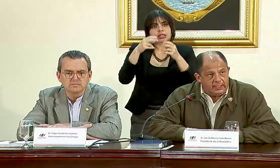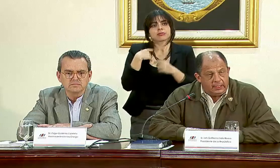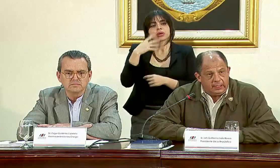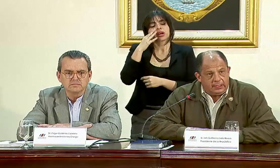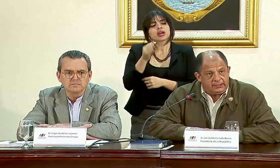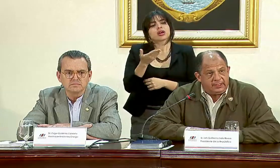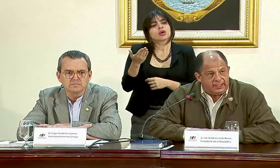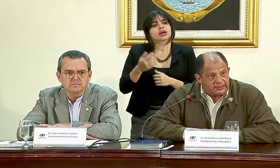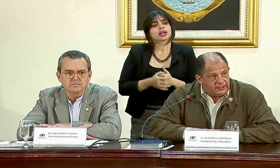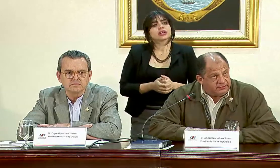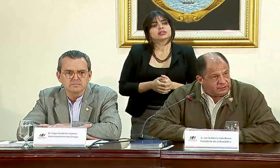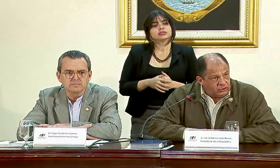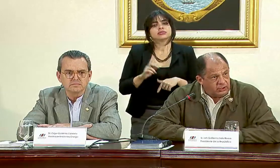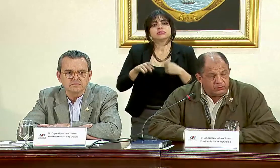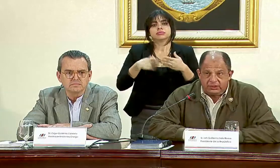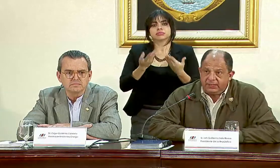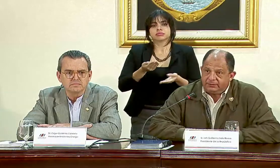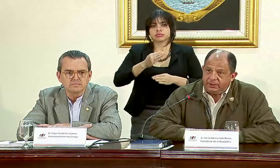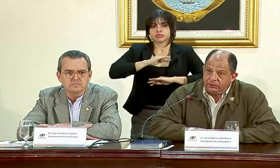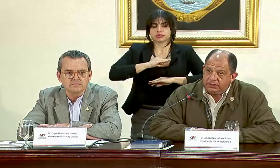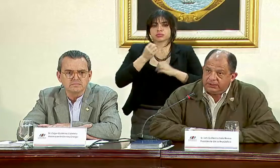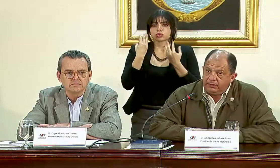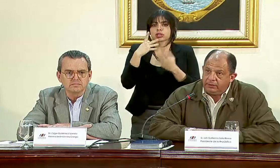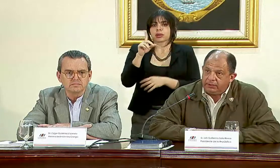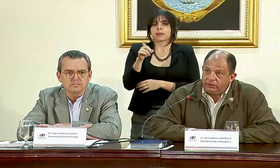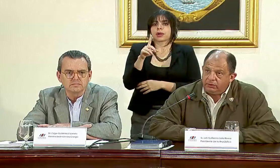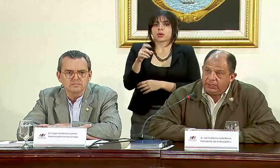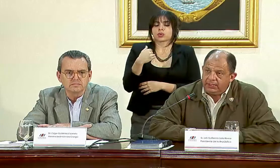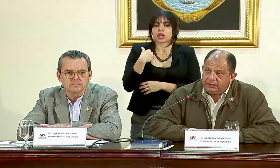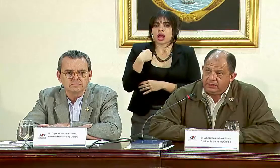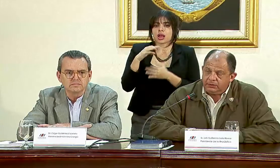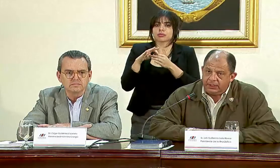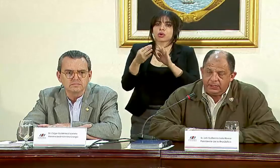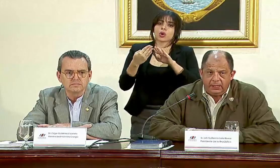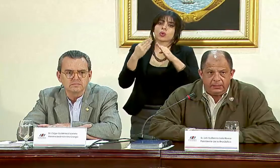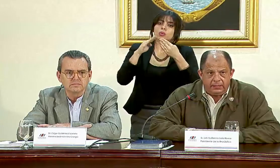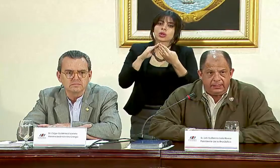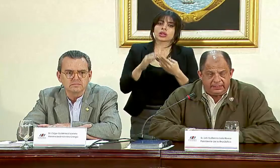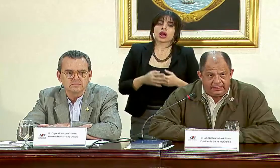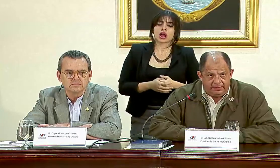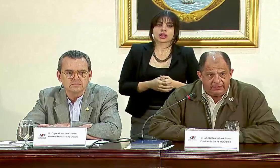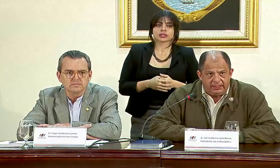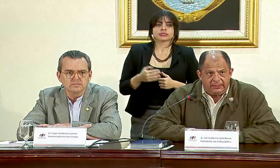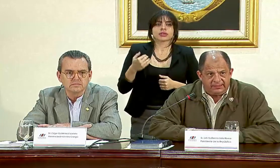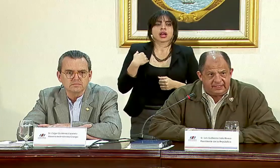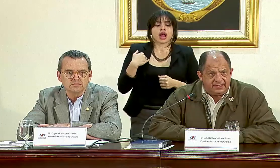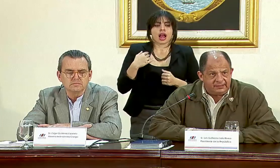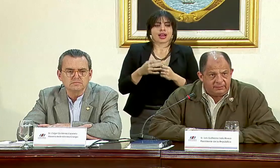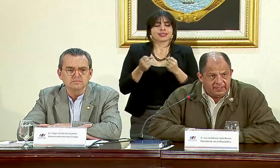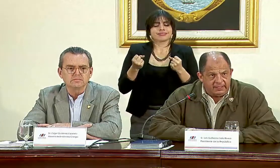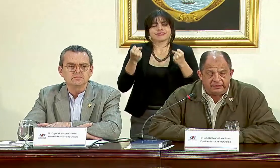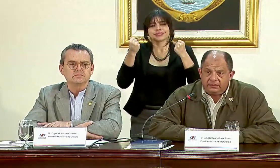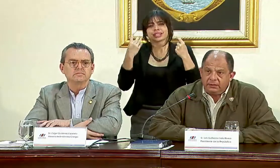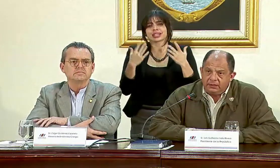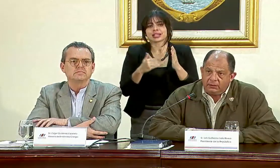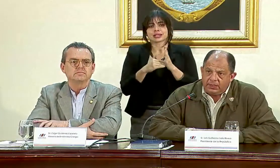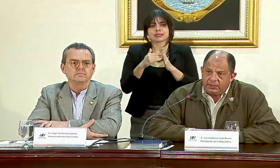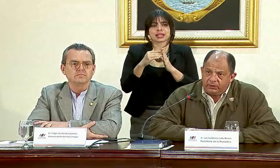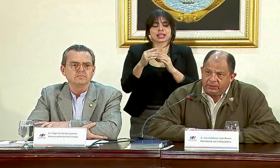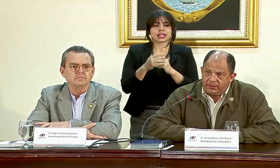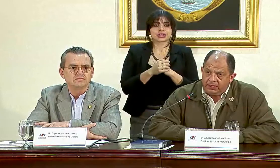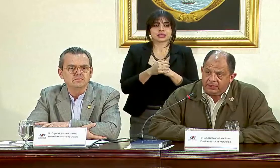creo que se dará satisfacción a muchas de las preguntas que ha habido en las comunidades, tenemos literalmente decenas de miles